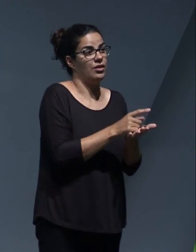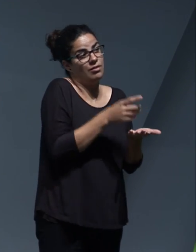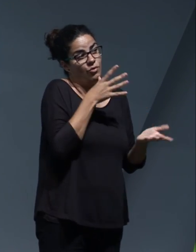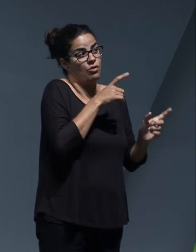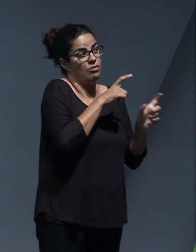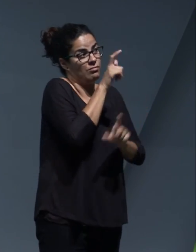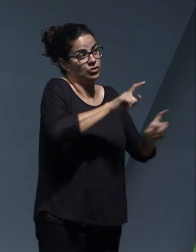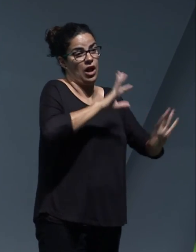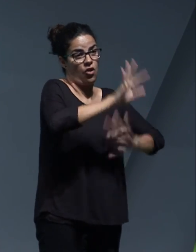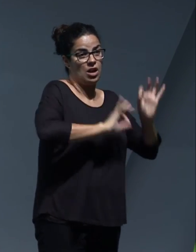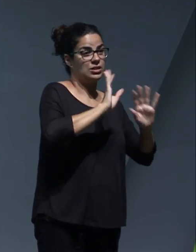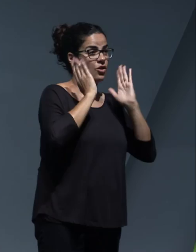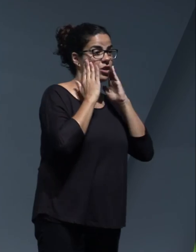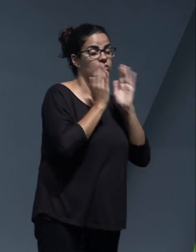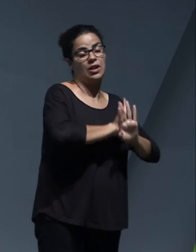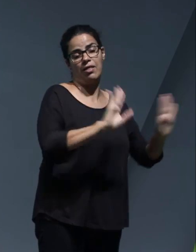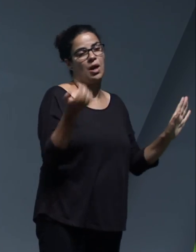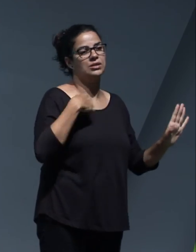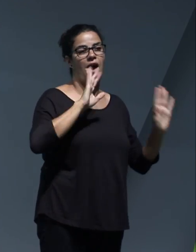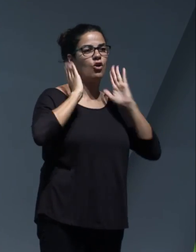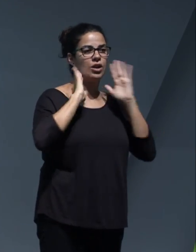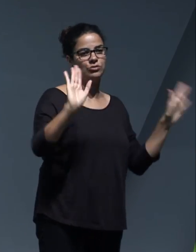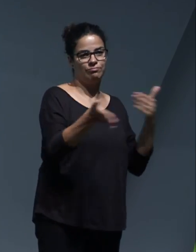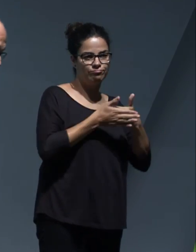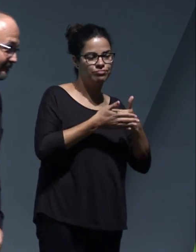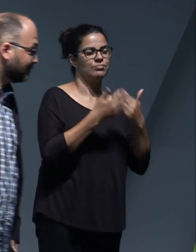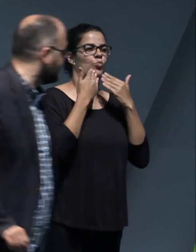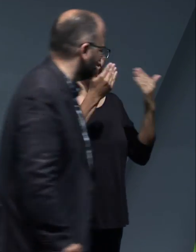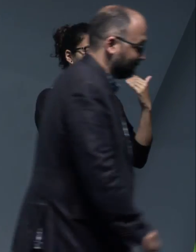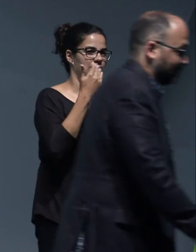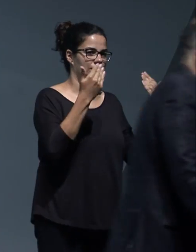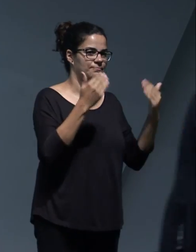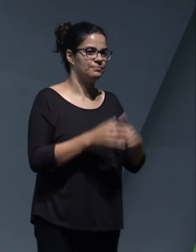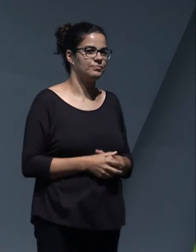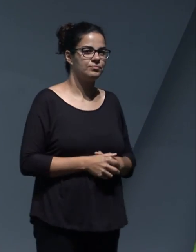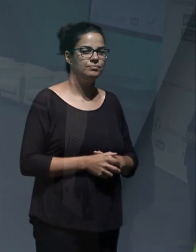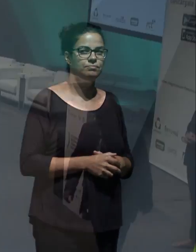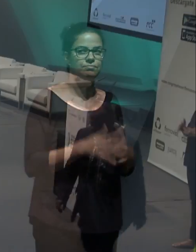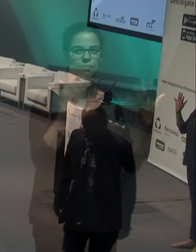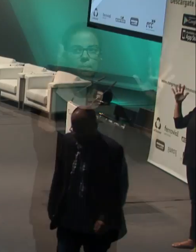y dar por finalizado el congreso. Muchas gracias. Aplausos